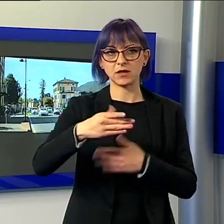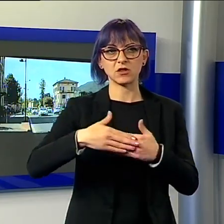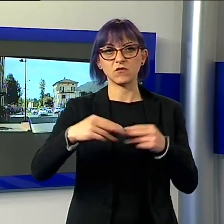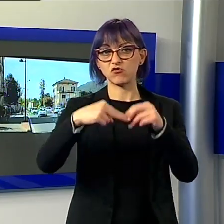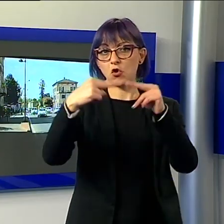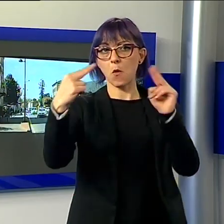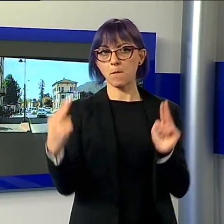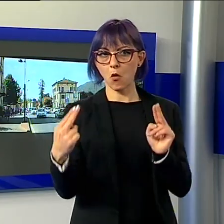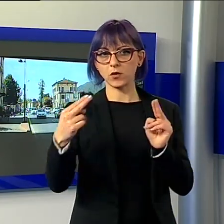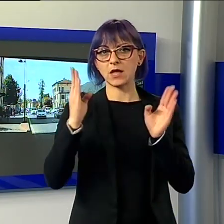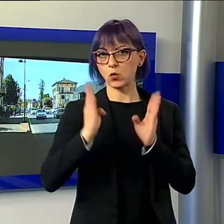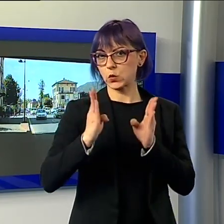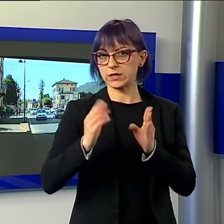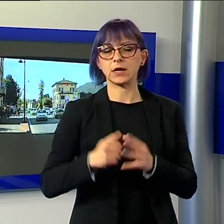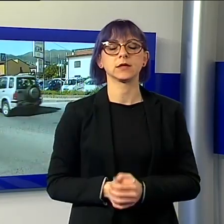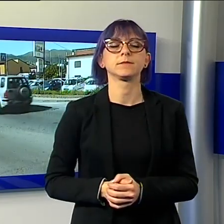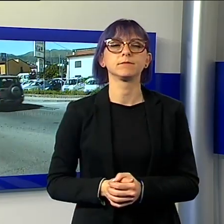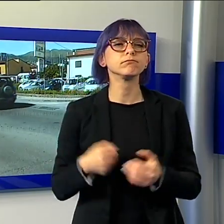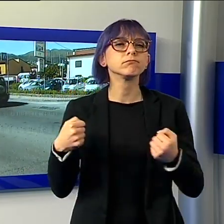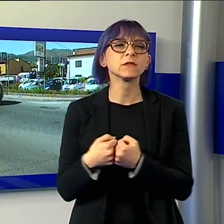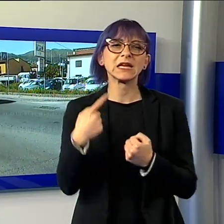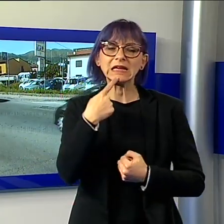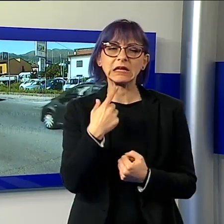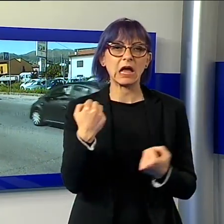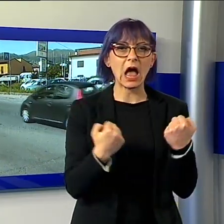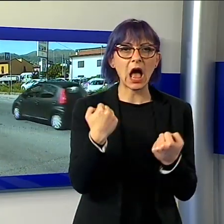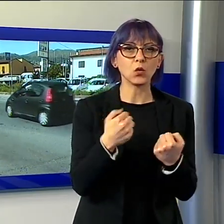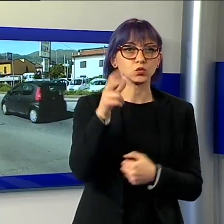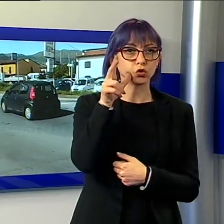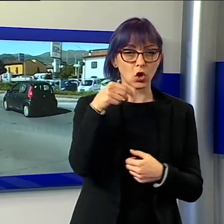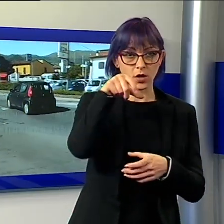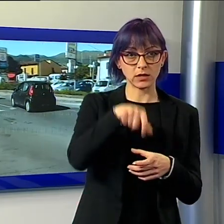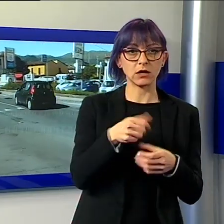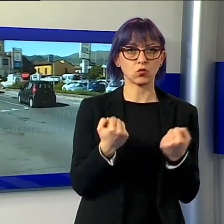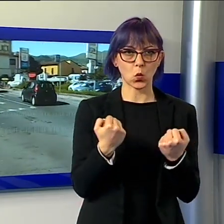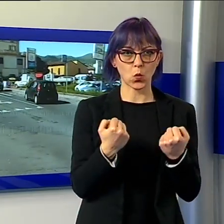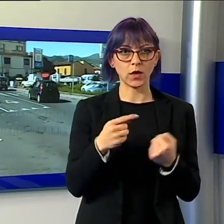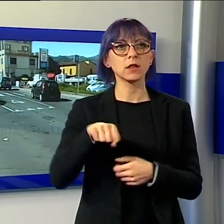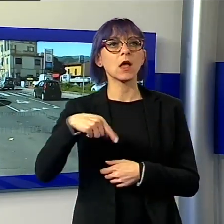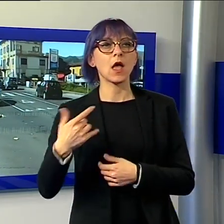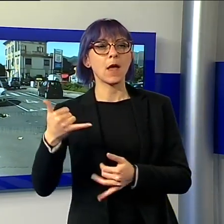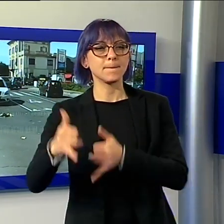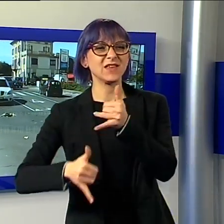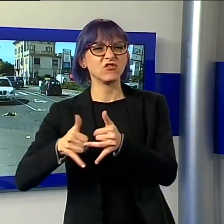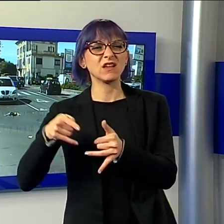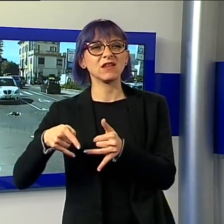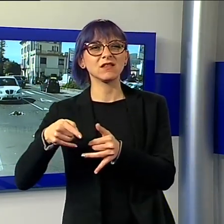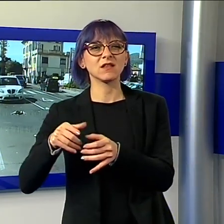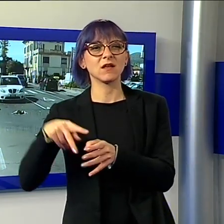scontrarsi sono state un'auto guidata da una donna e una bicicletta sulla quale stava viaggiando un professore in pensione, residente proprio a